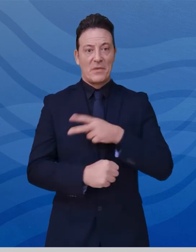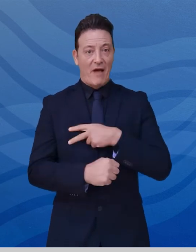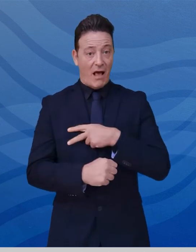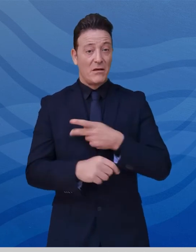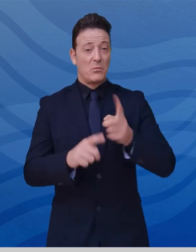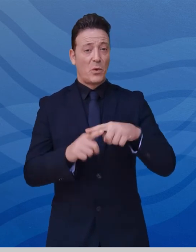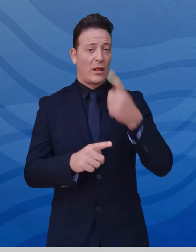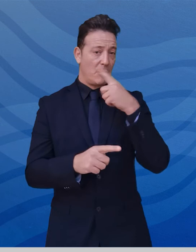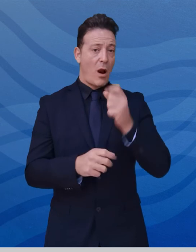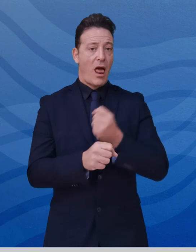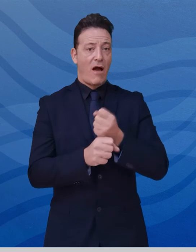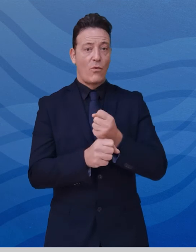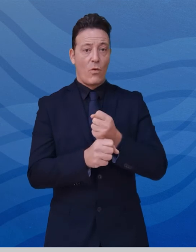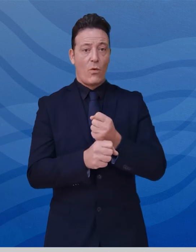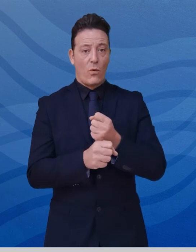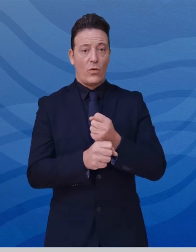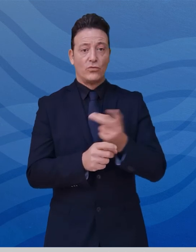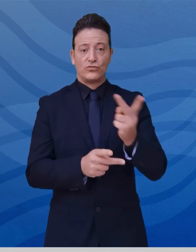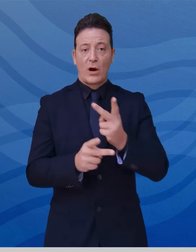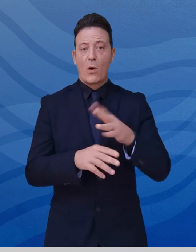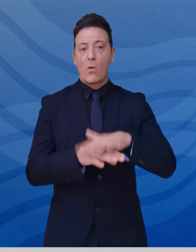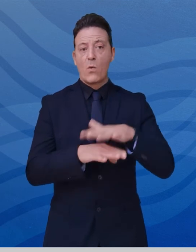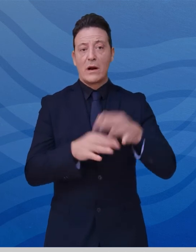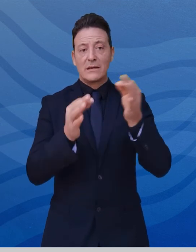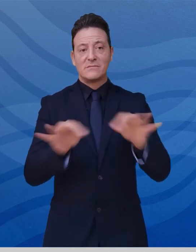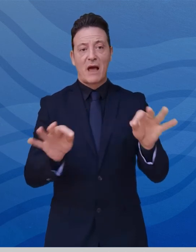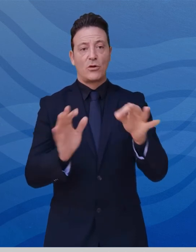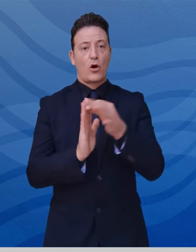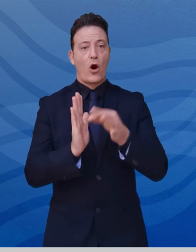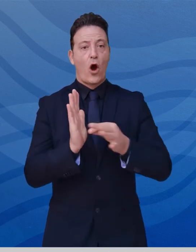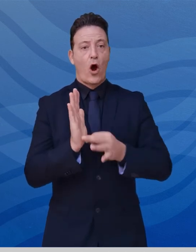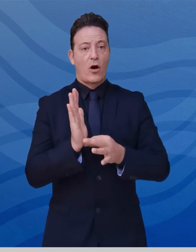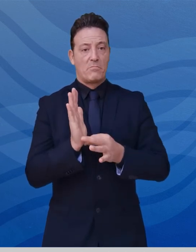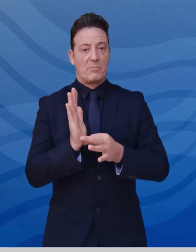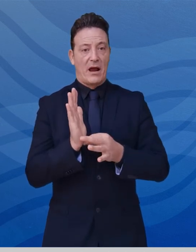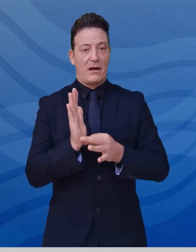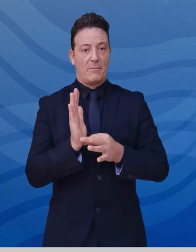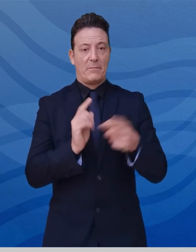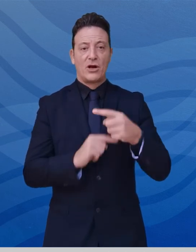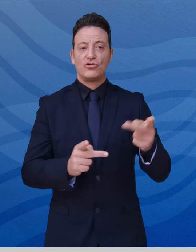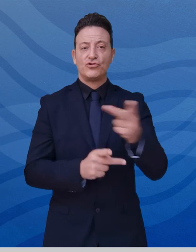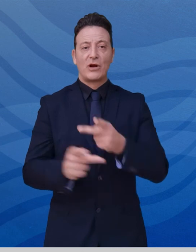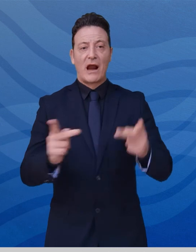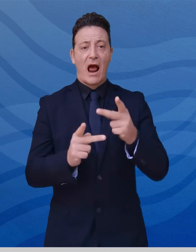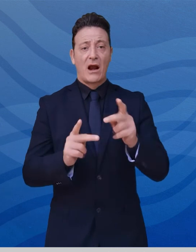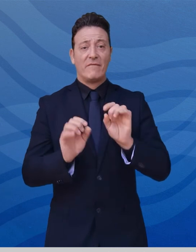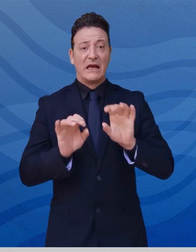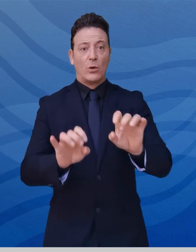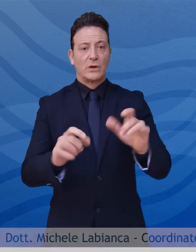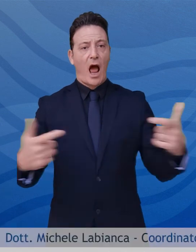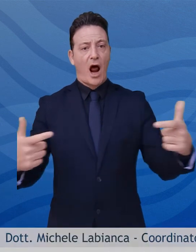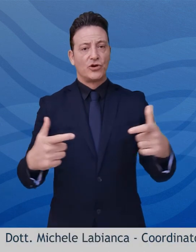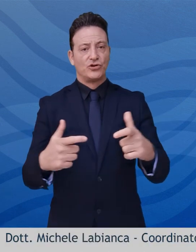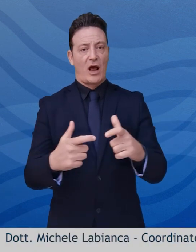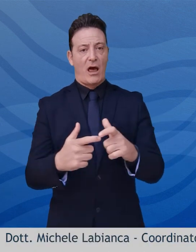nell'ambito lavorativo, al rispetto delle norme di massima precauzione per cercare di arginare la